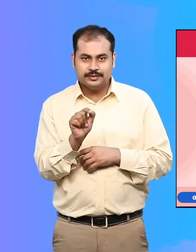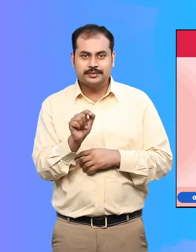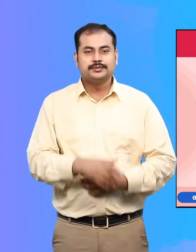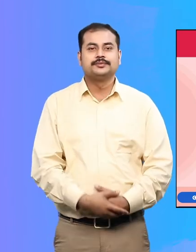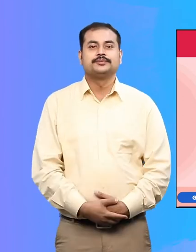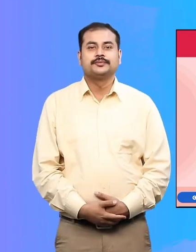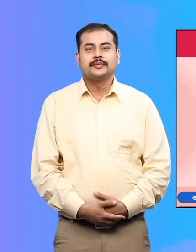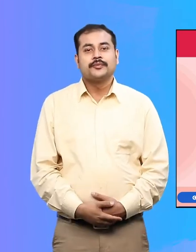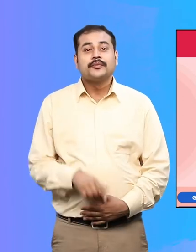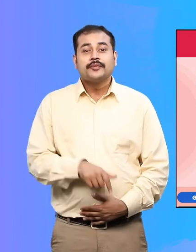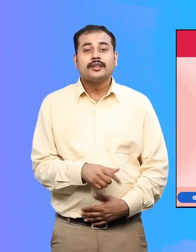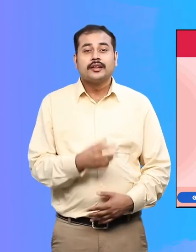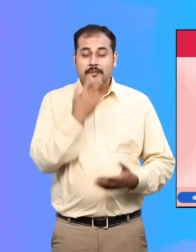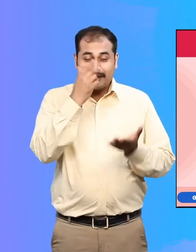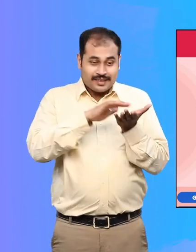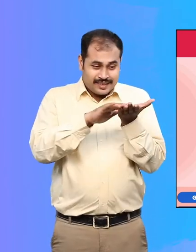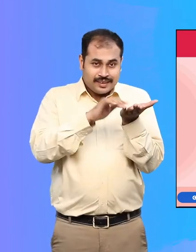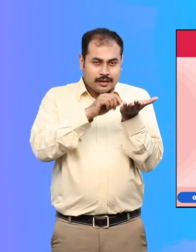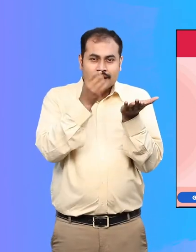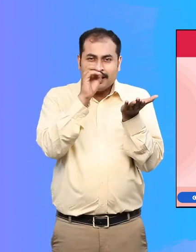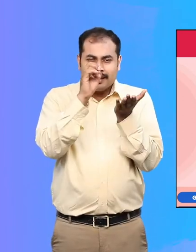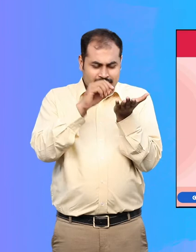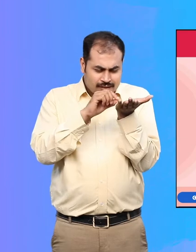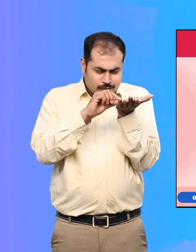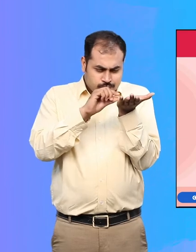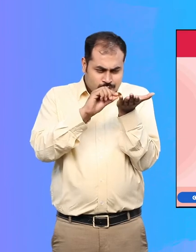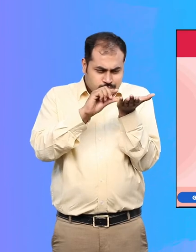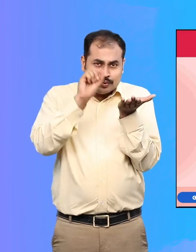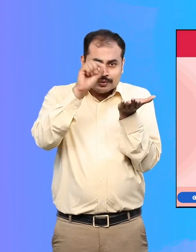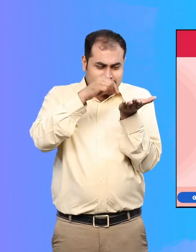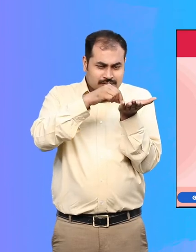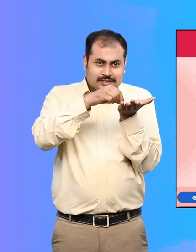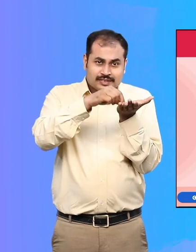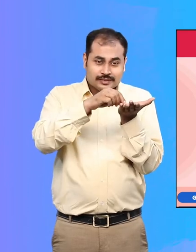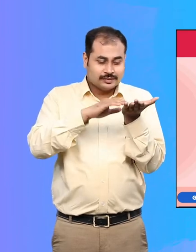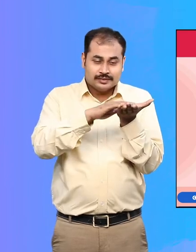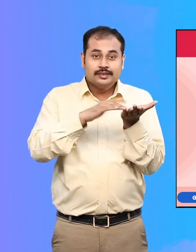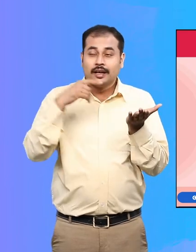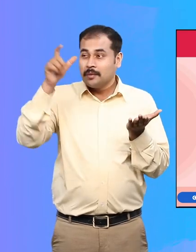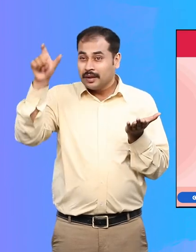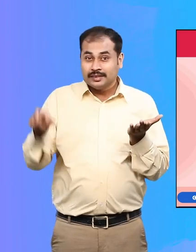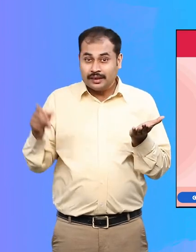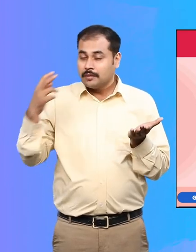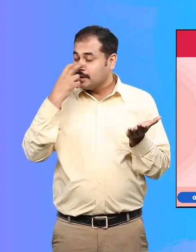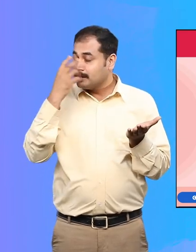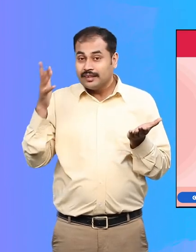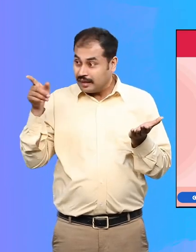दो बिंदूओं की तीन पंक्तिया यह लिपी नन्हे उपर उठे बिंदूओं के